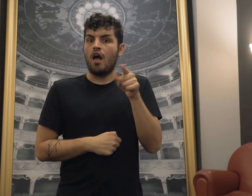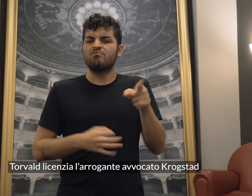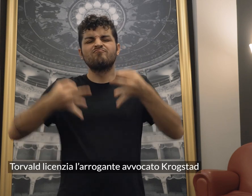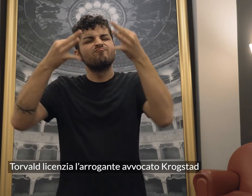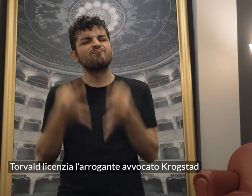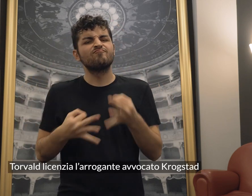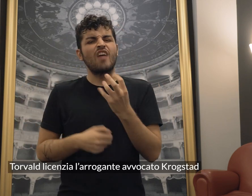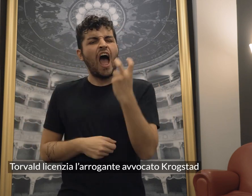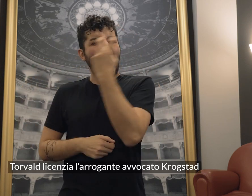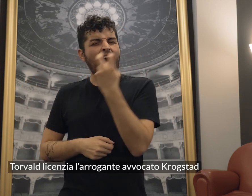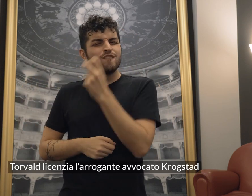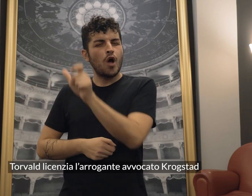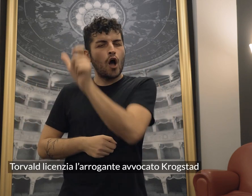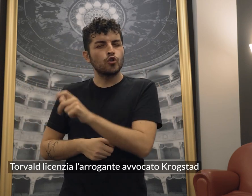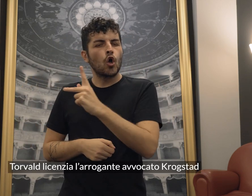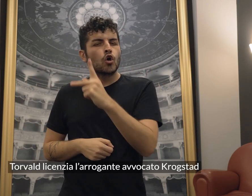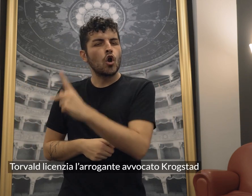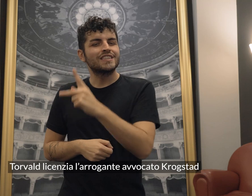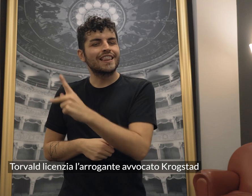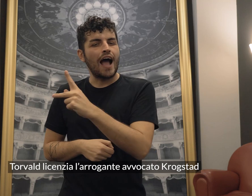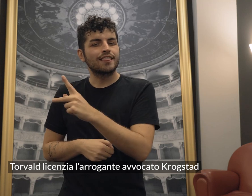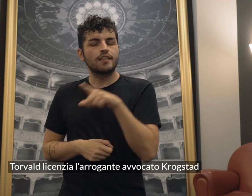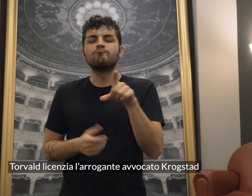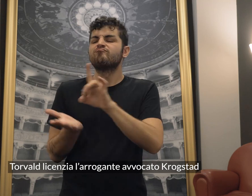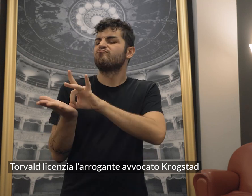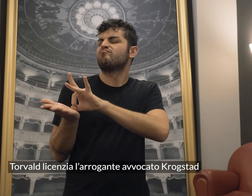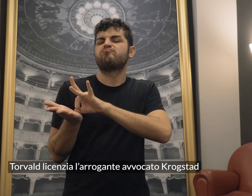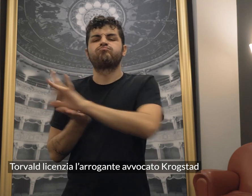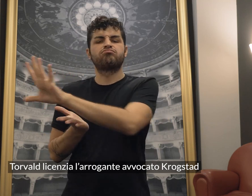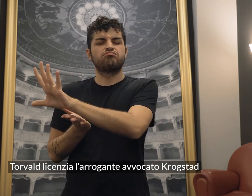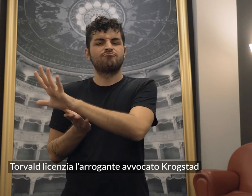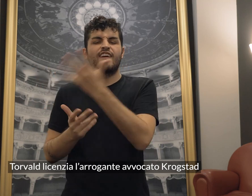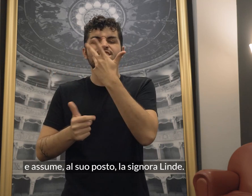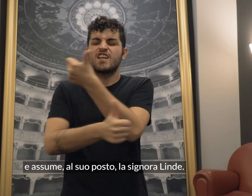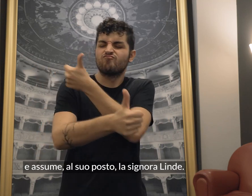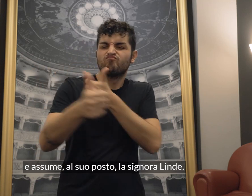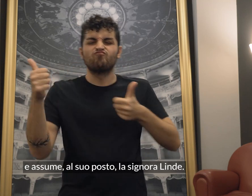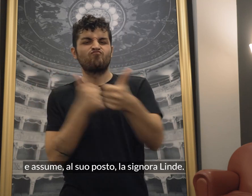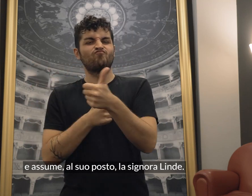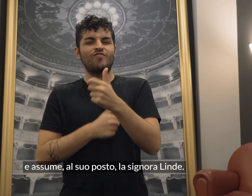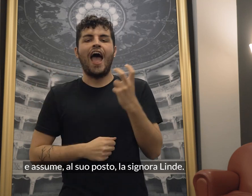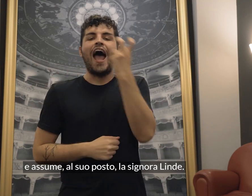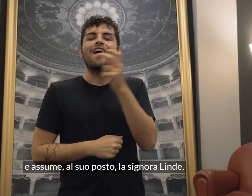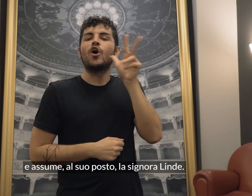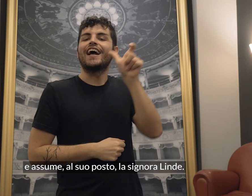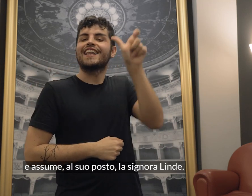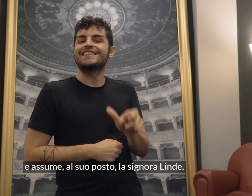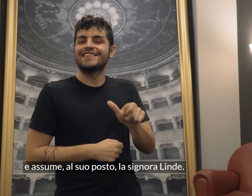Torvald licenzia l'arrogante avvocato Krogstad e assume al suo posto